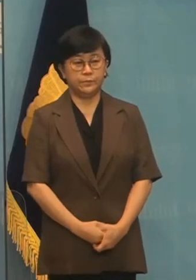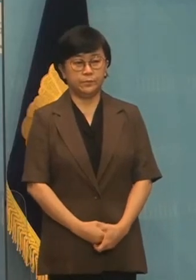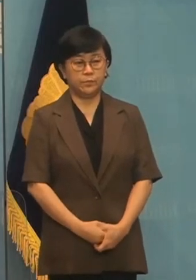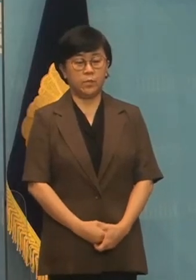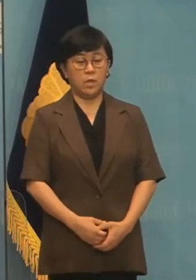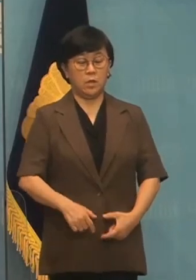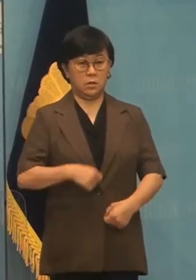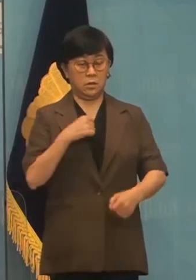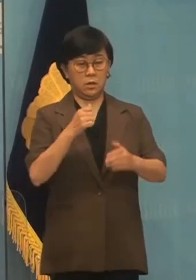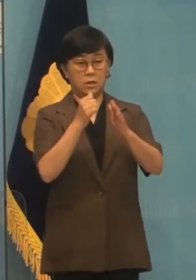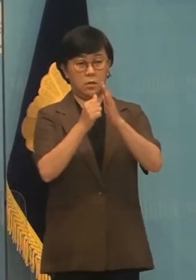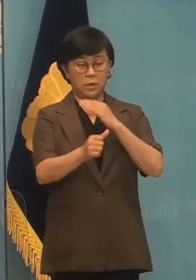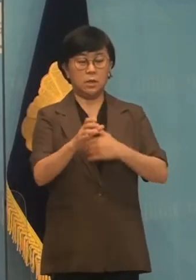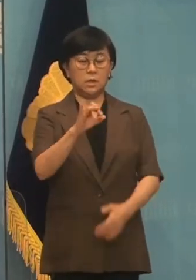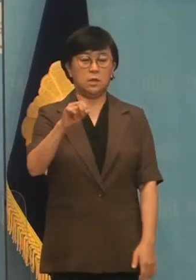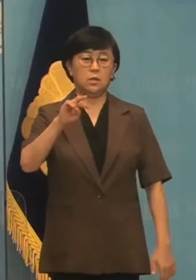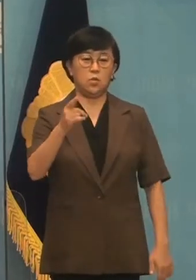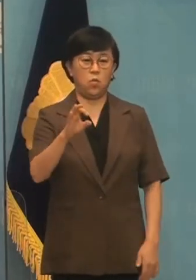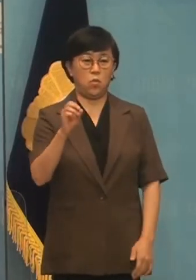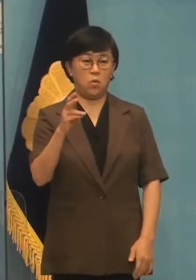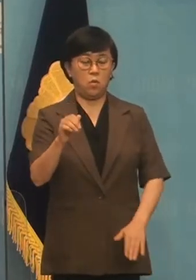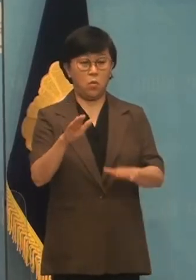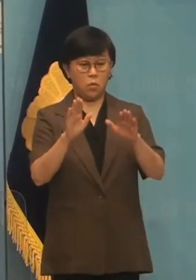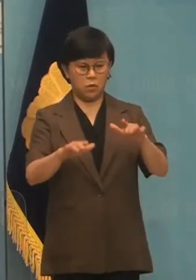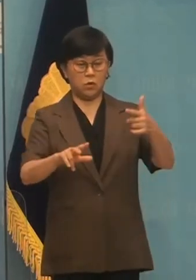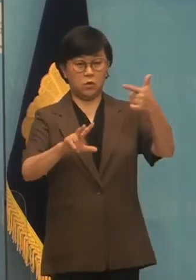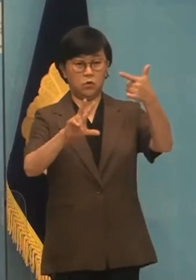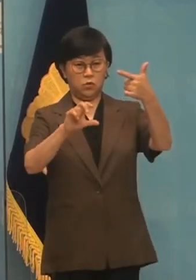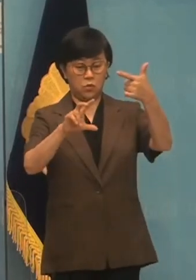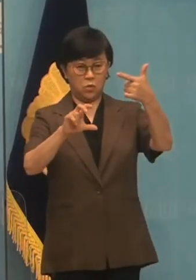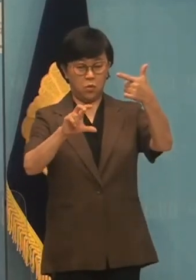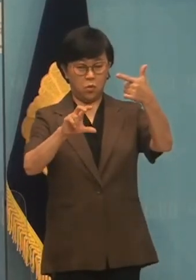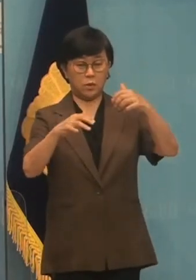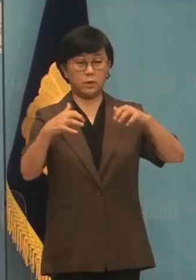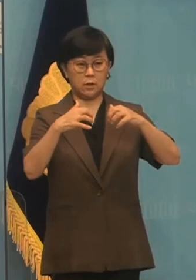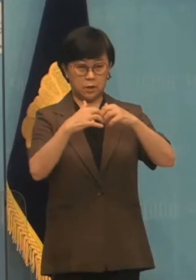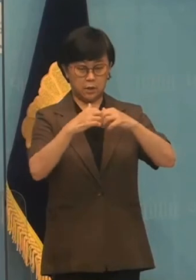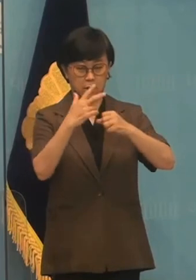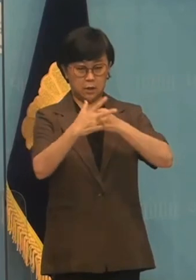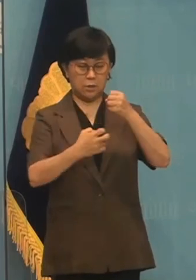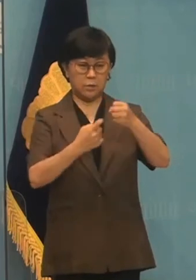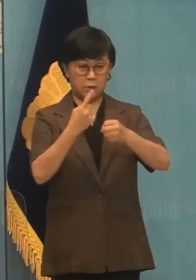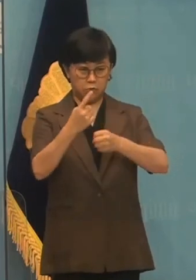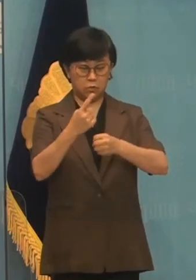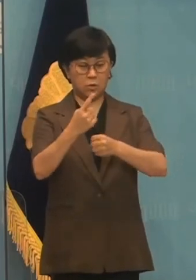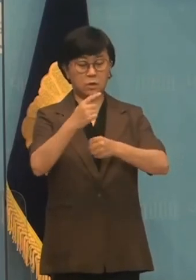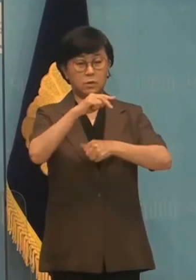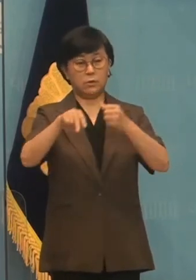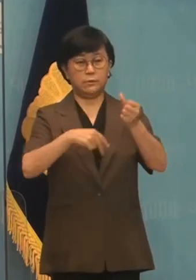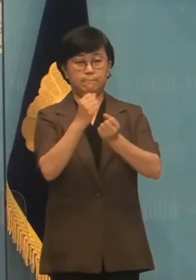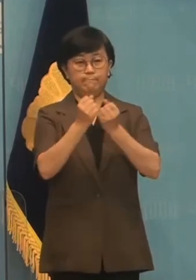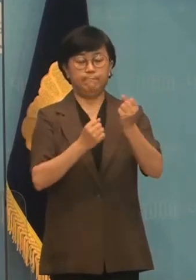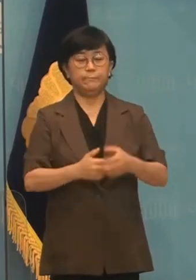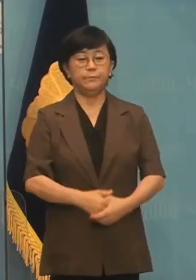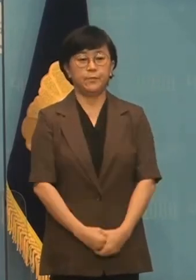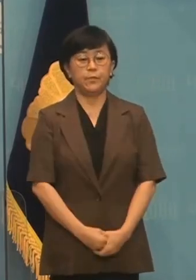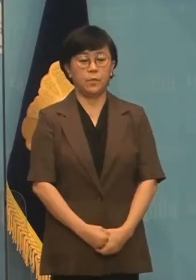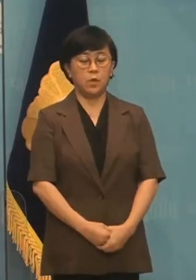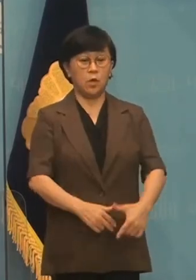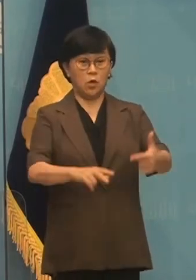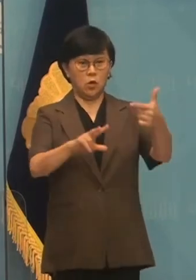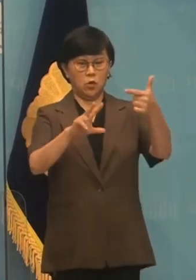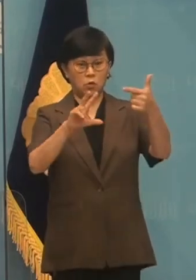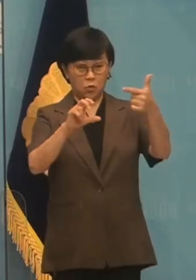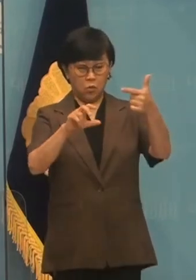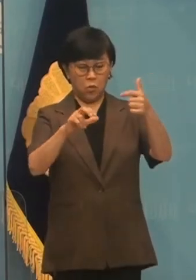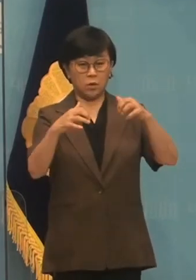정의당 수석대변인 이동영입니다. 오늘 6.25 전쟁 70일 추년 과정한 뷔핑 드리겠습니다. 6.25 전쟁